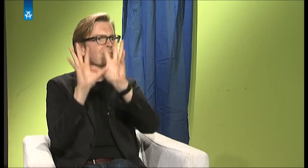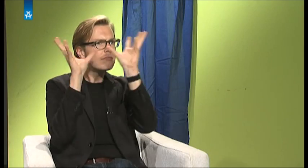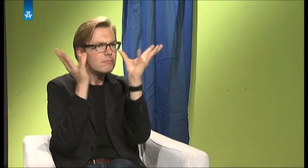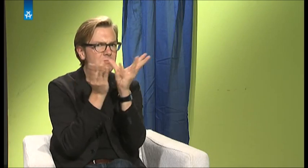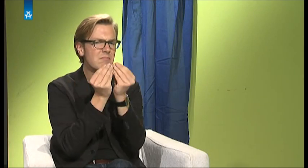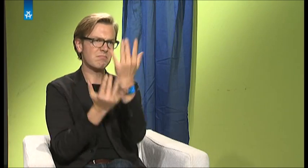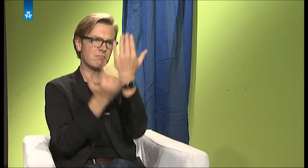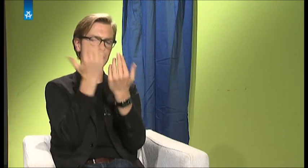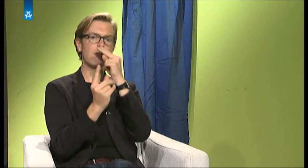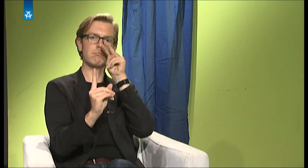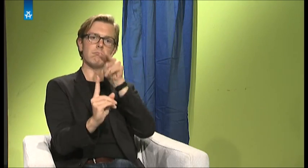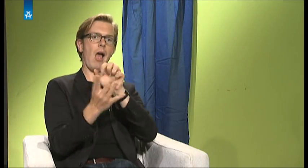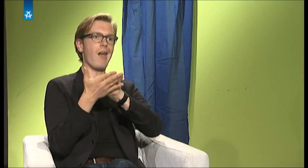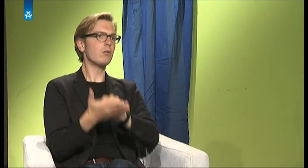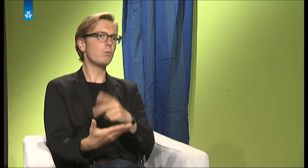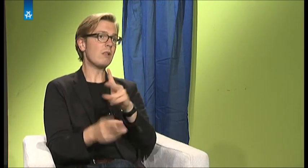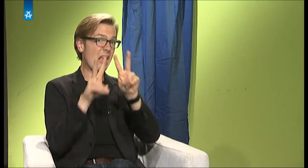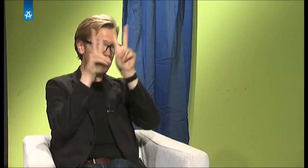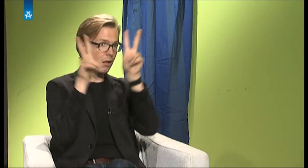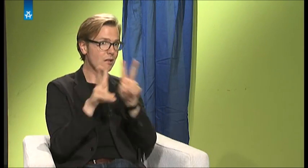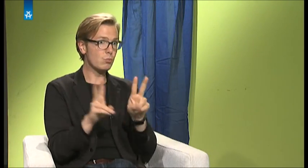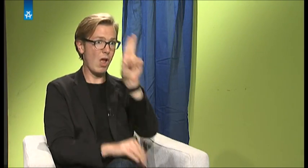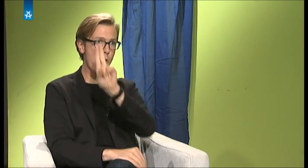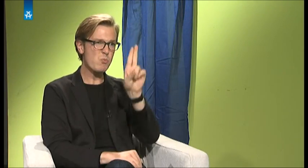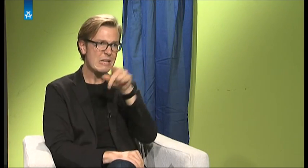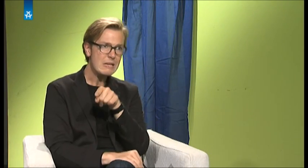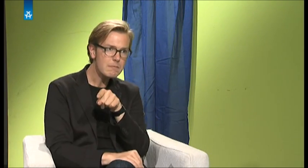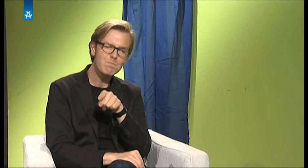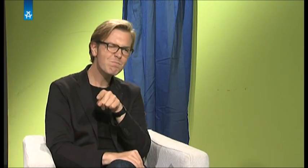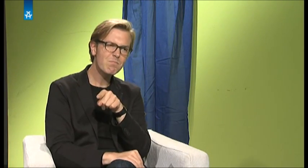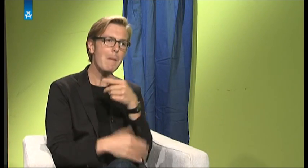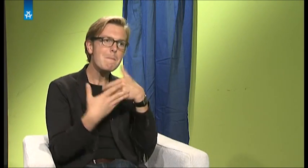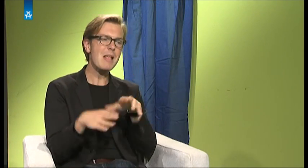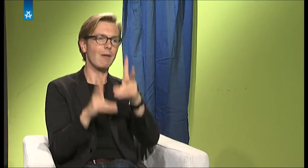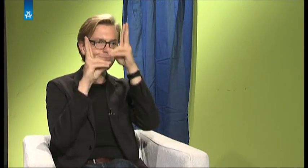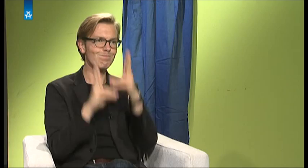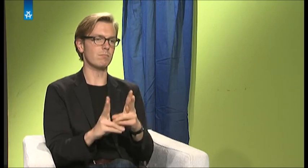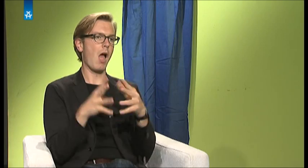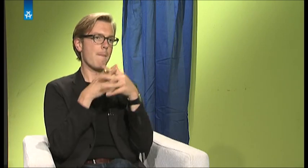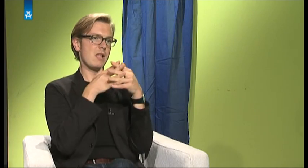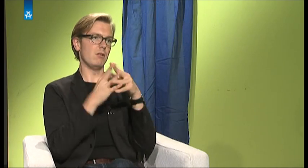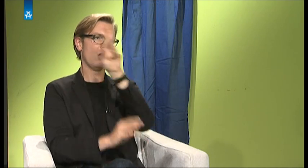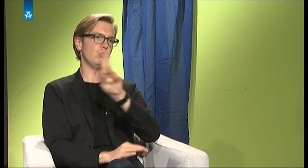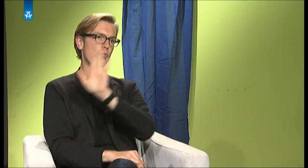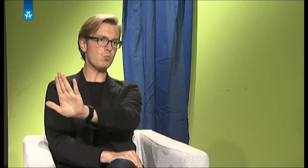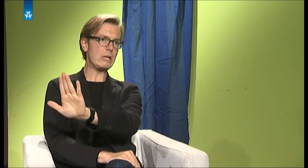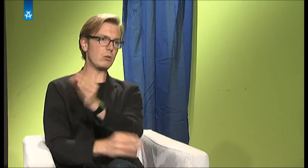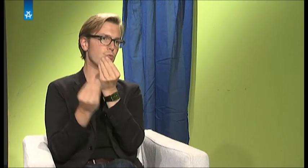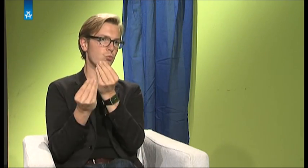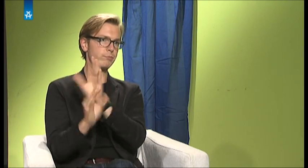Insgesamt habe ich so gedacht, von meinem Gefühl her ist es keine echte internationale Universität, sondern eher eine amerikanische Universität und nicht so offen,